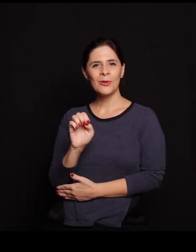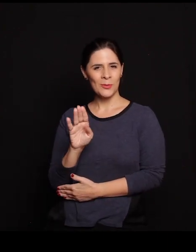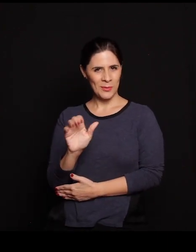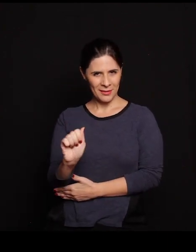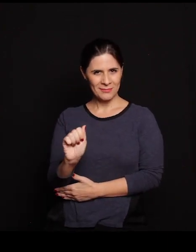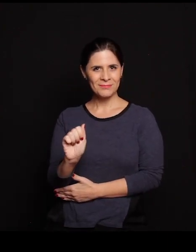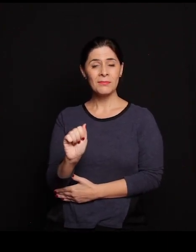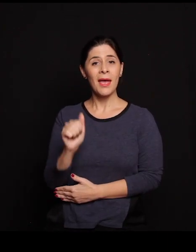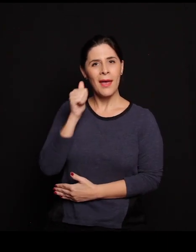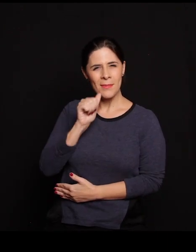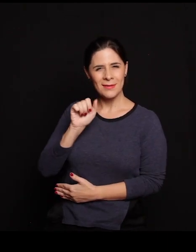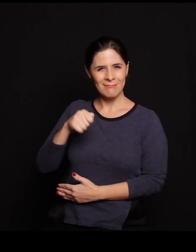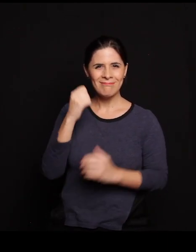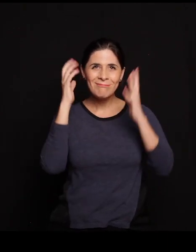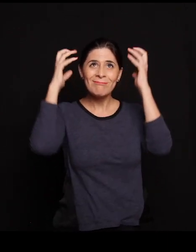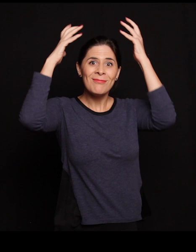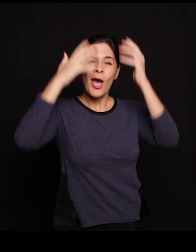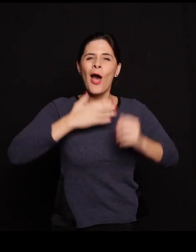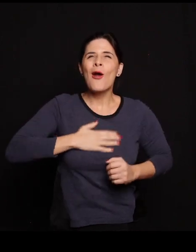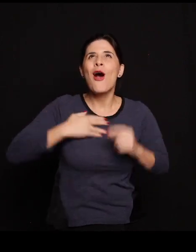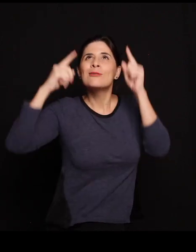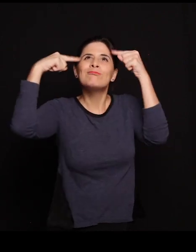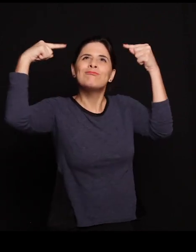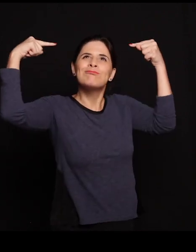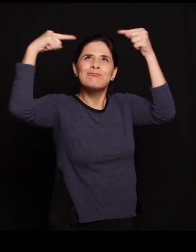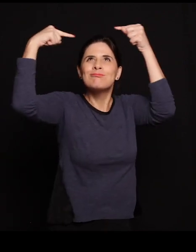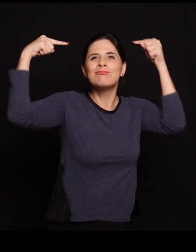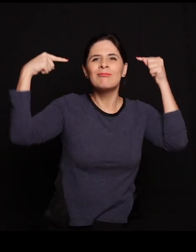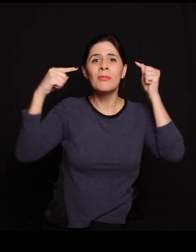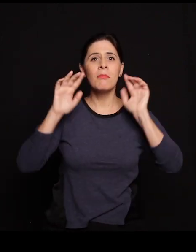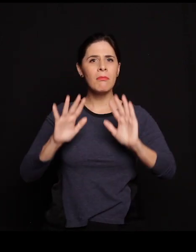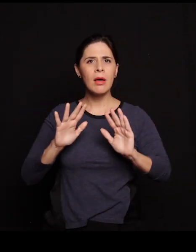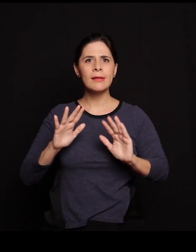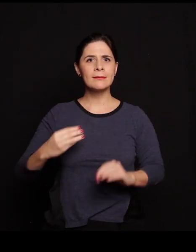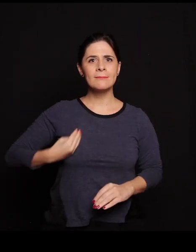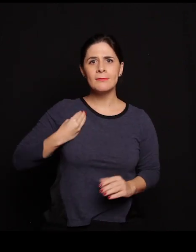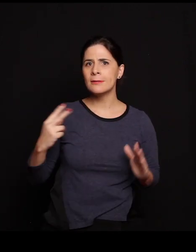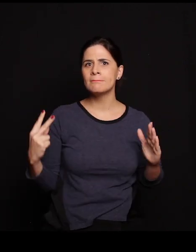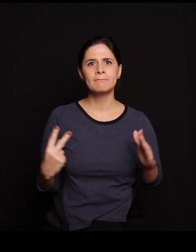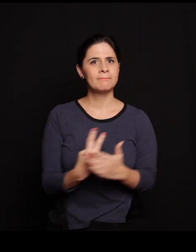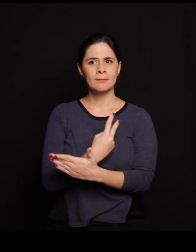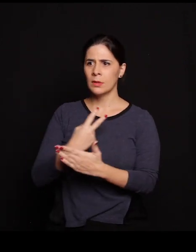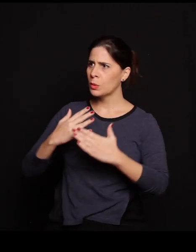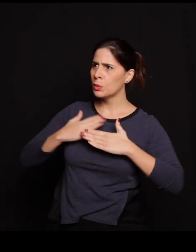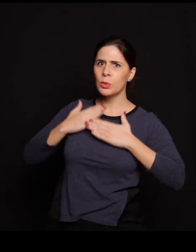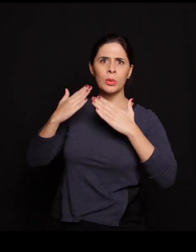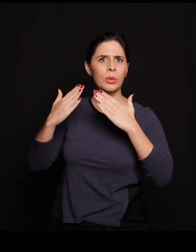yorubá e Tayó ama seus cabelos crespos e que num determinado momento da vida dela, ela passa por uma situação